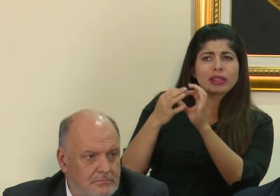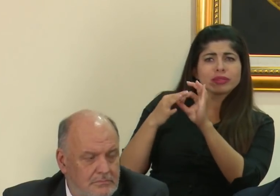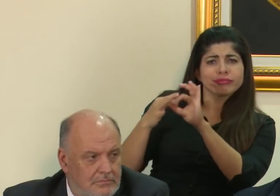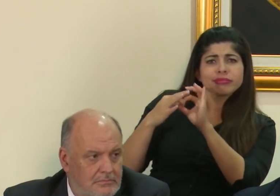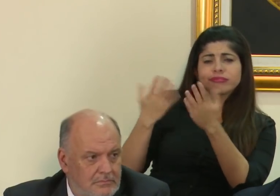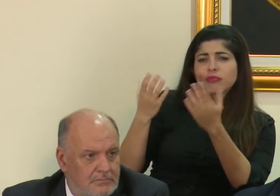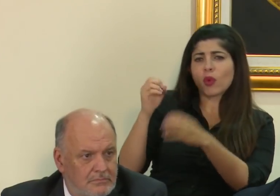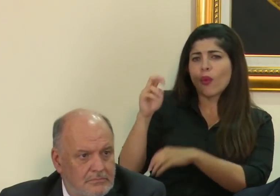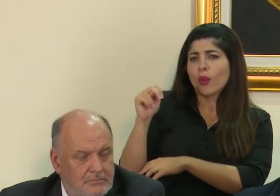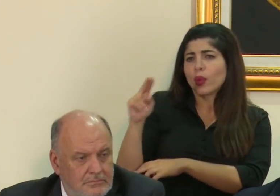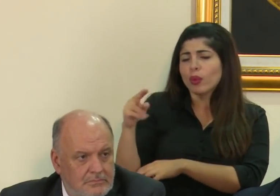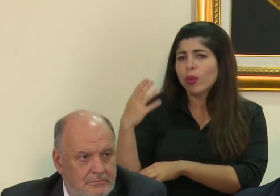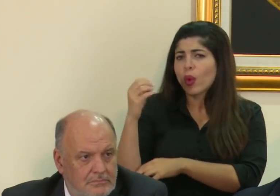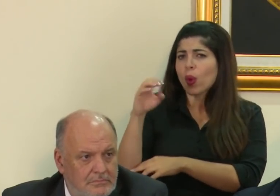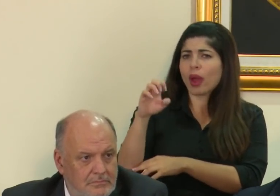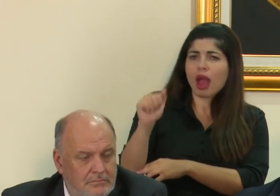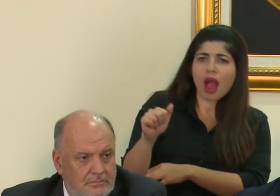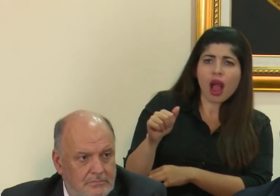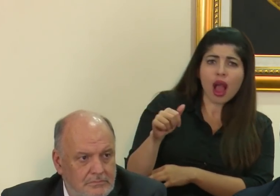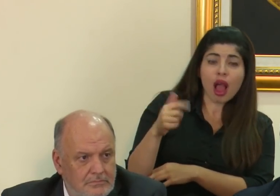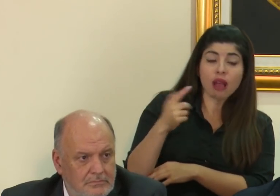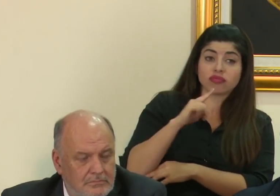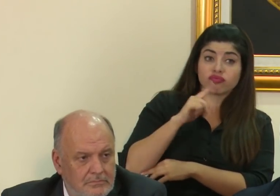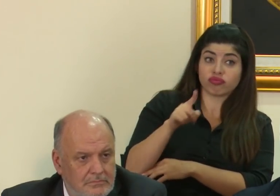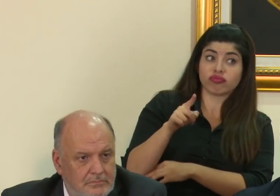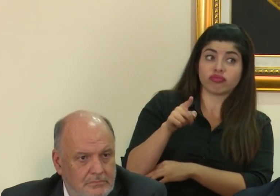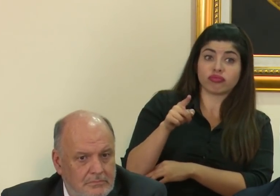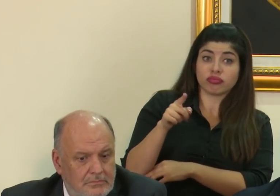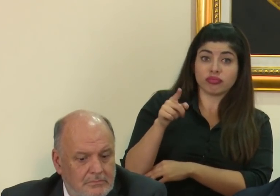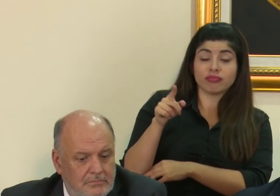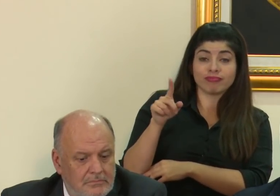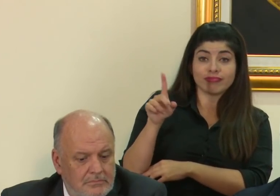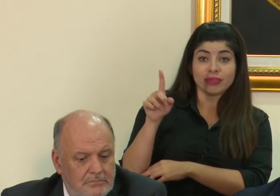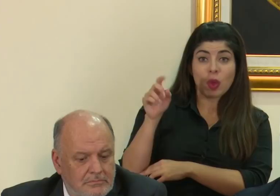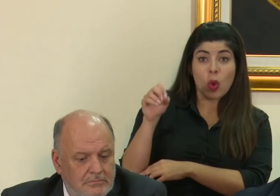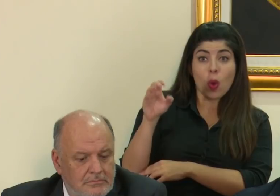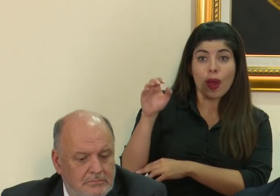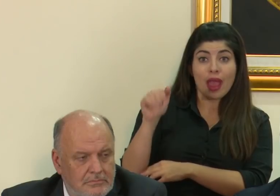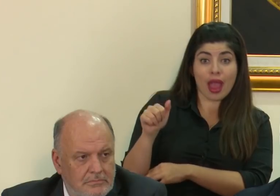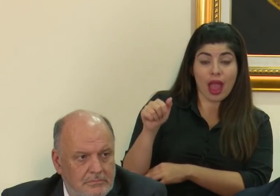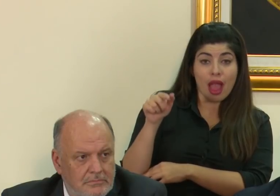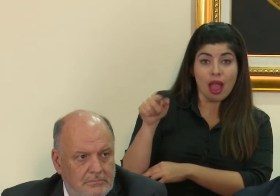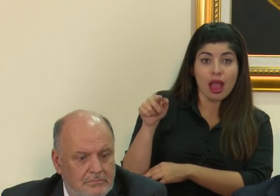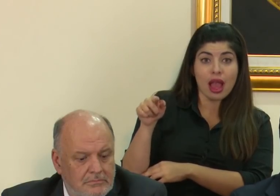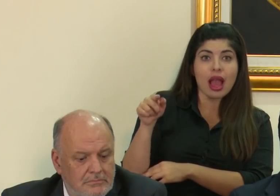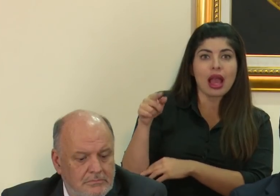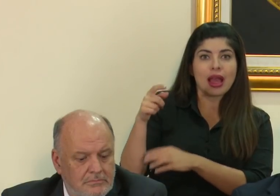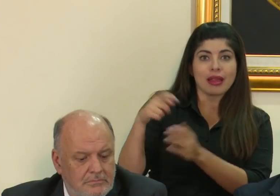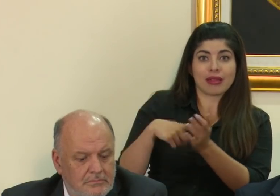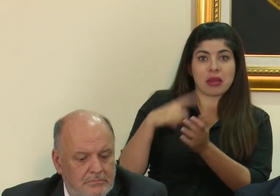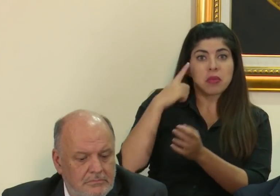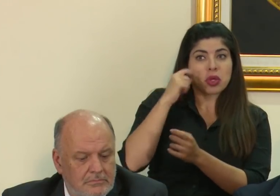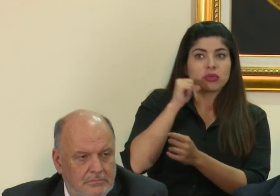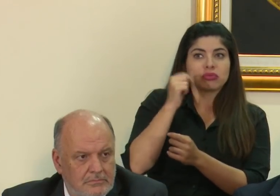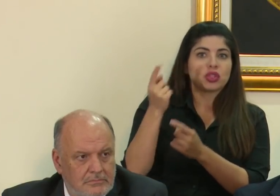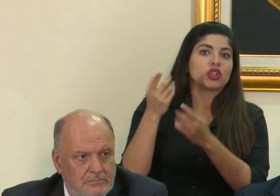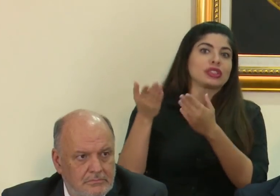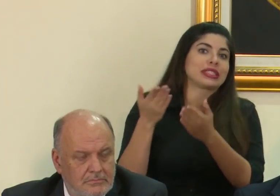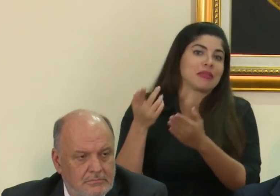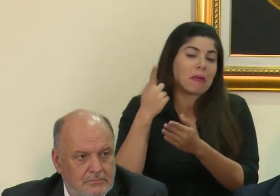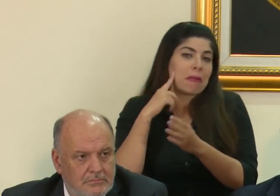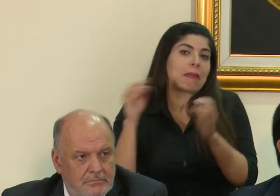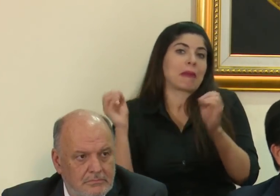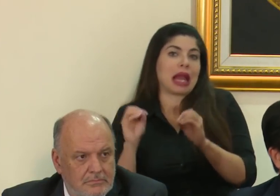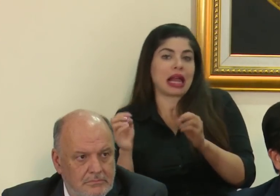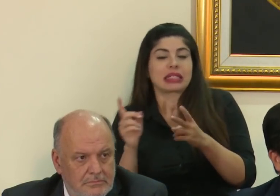llámese ONU, OEA, que a propósito, una débil OEA, que dicen que solo sirve para dos cosas, primero para